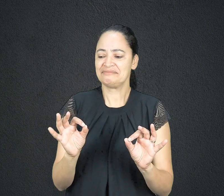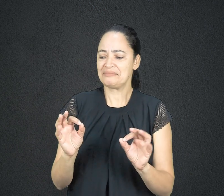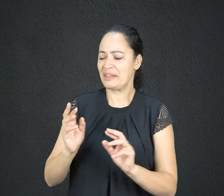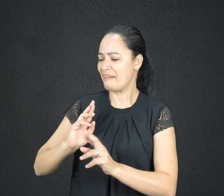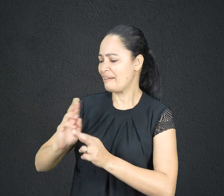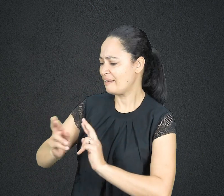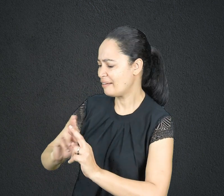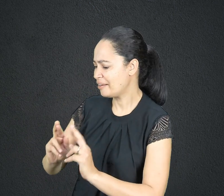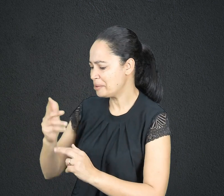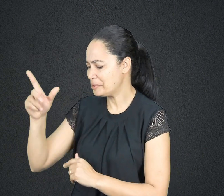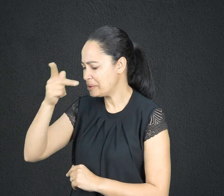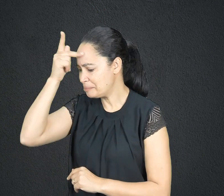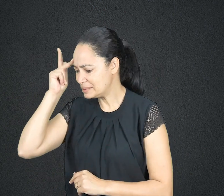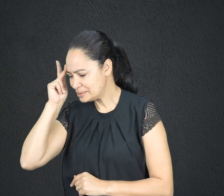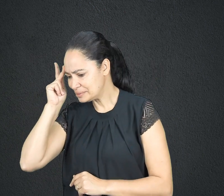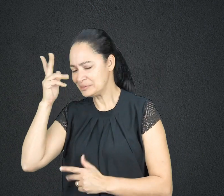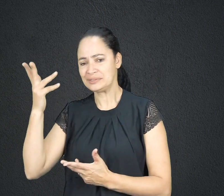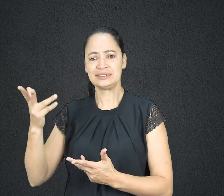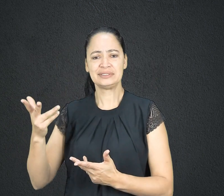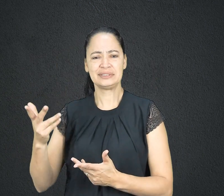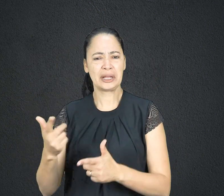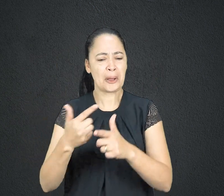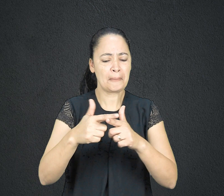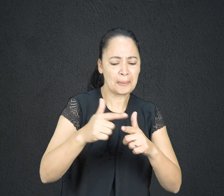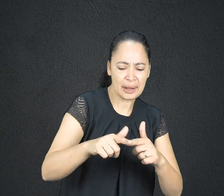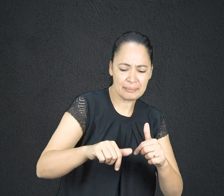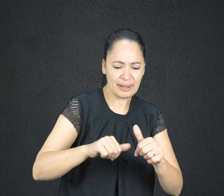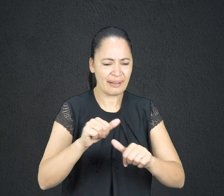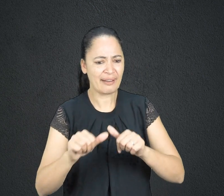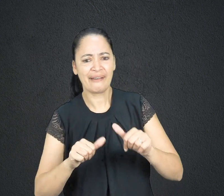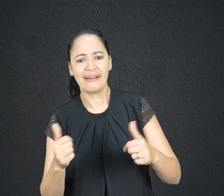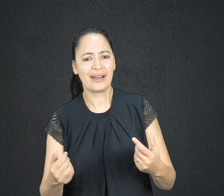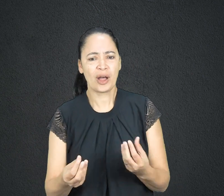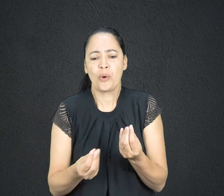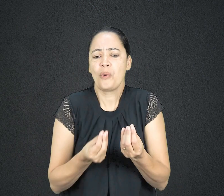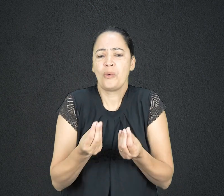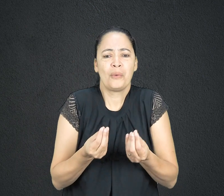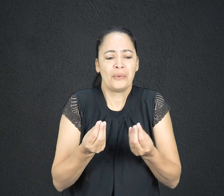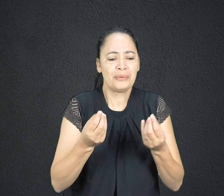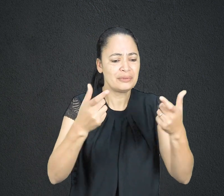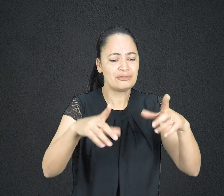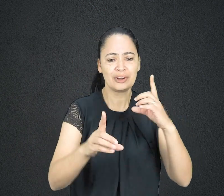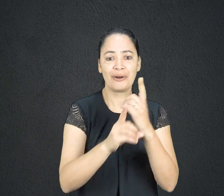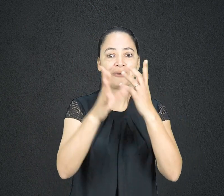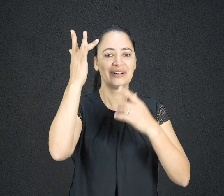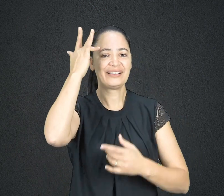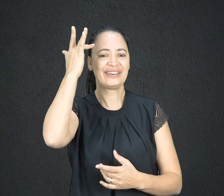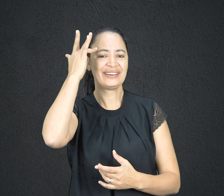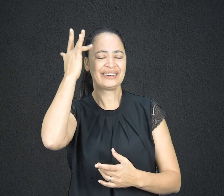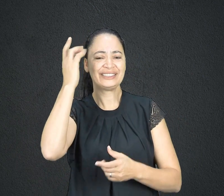problemas e dificuldades. Onde podemos encontrar a sabedoria que nos dê a direção correta para a vida atual